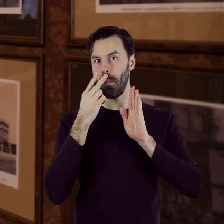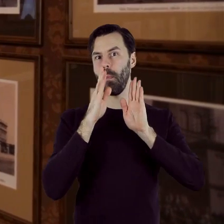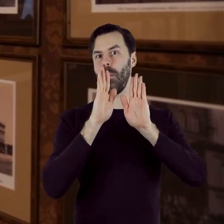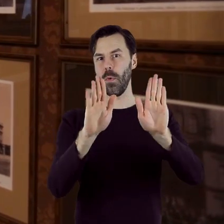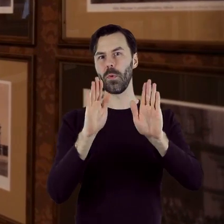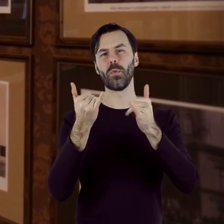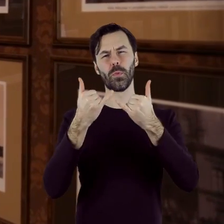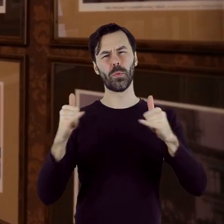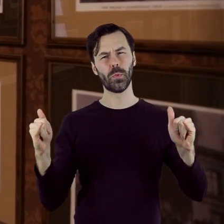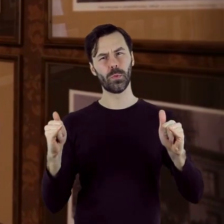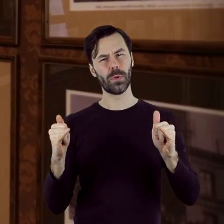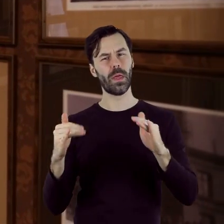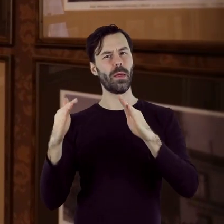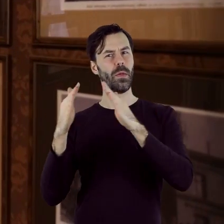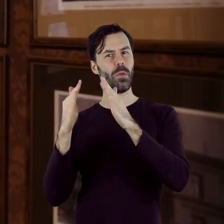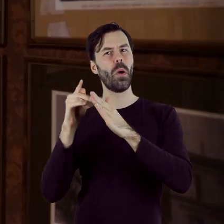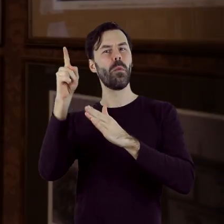budynki fundowane przez fabrykanta.